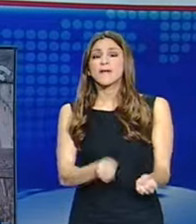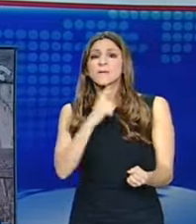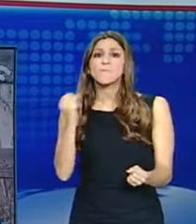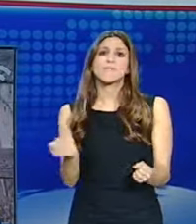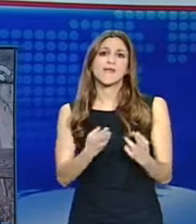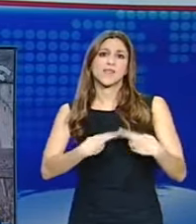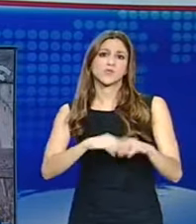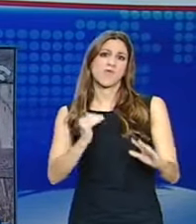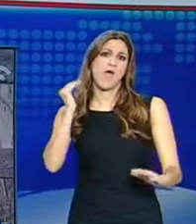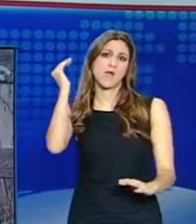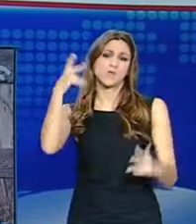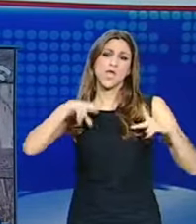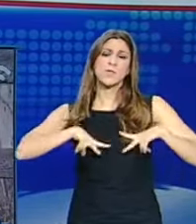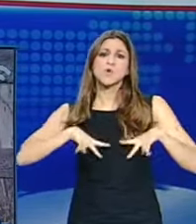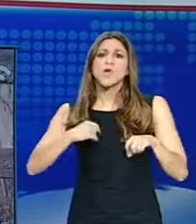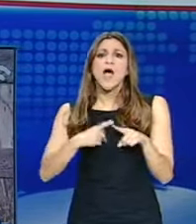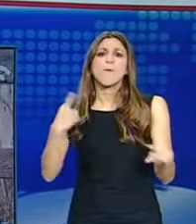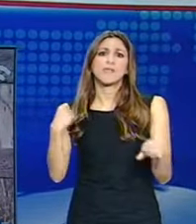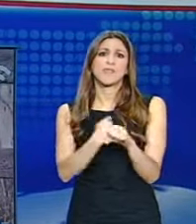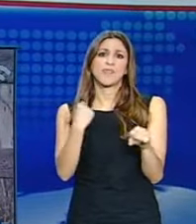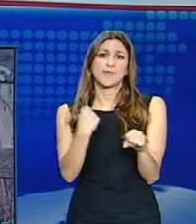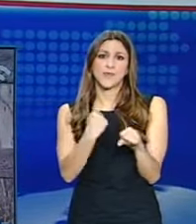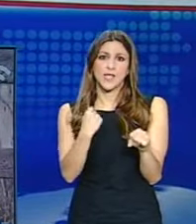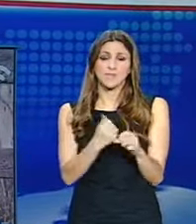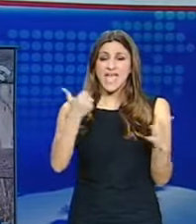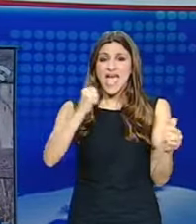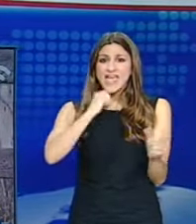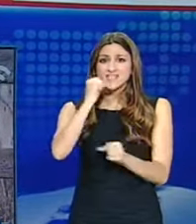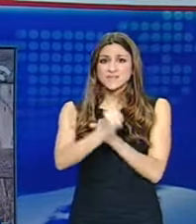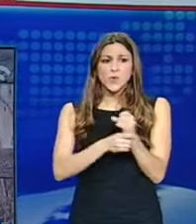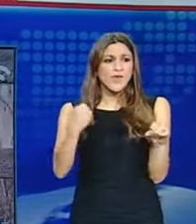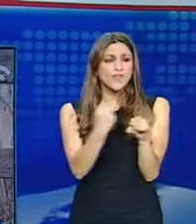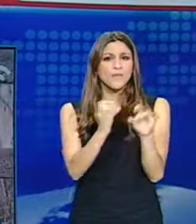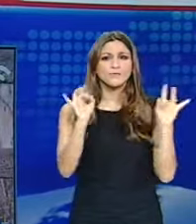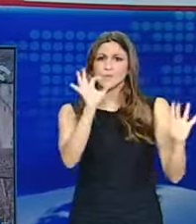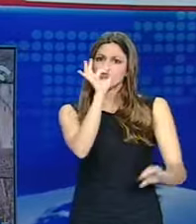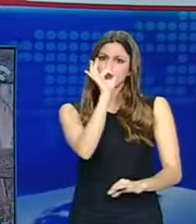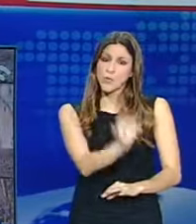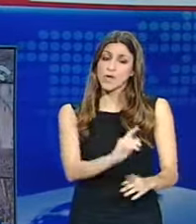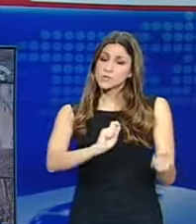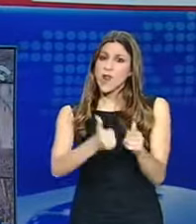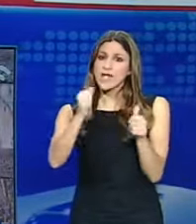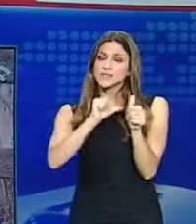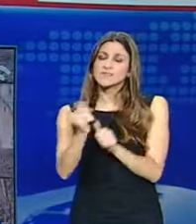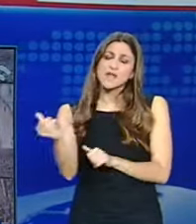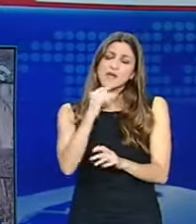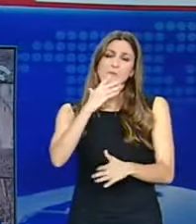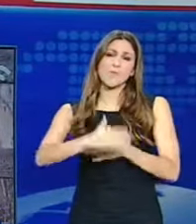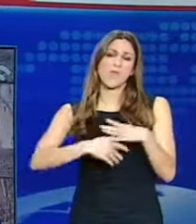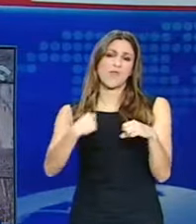Υπουργό. Και σημείωσε ότι μέσα σε έξι μήνες έγινε ότι δεν είχε γίνει επί έξι χρόνια όσον αφορά τα πειθαρχικά. Σύμφωνα με τον Υπουργό Διοικητικής